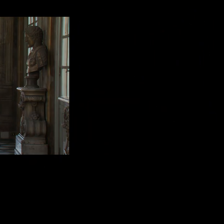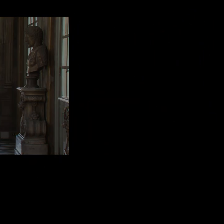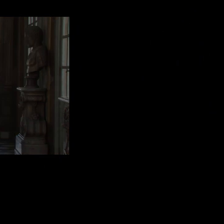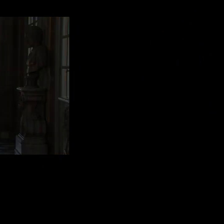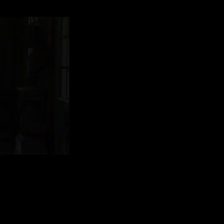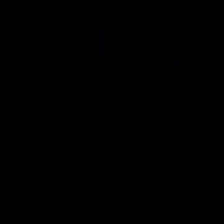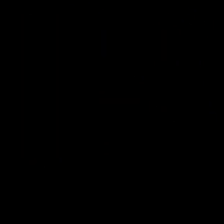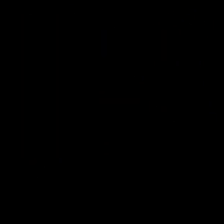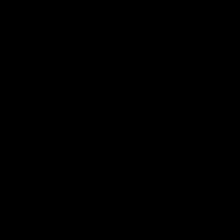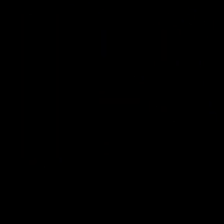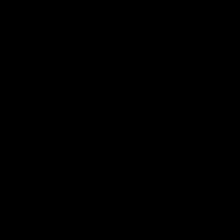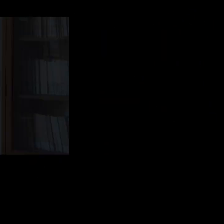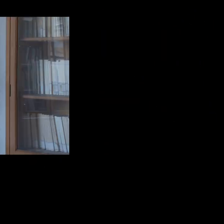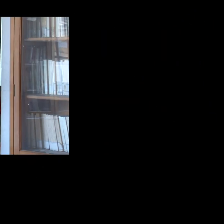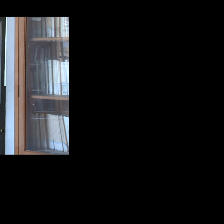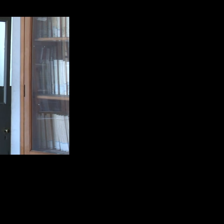guardiamo.